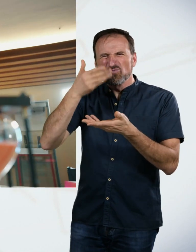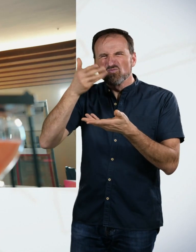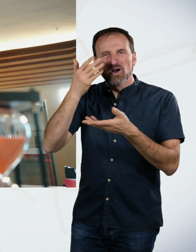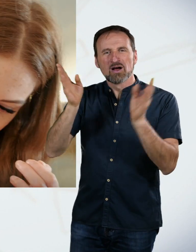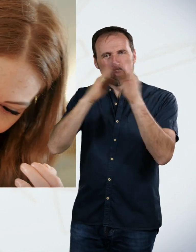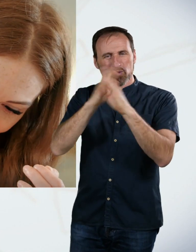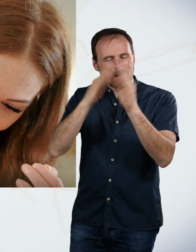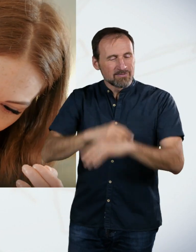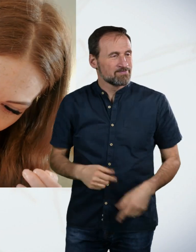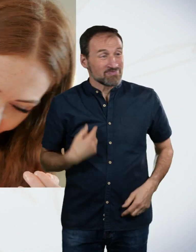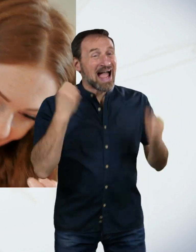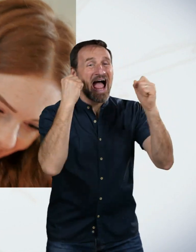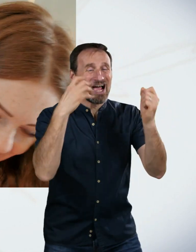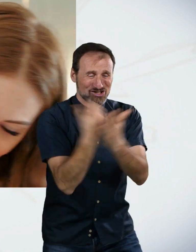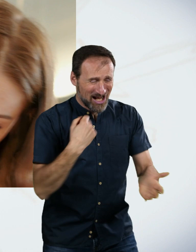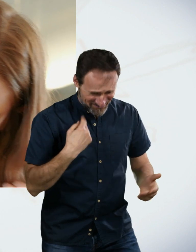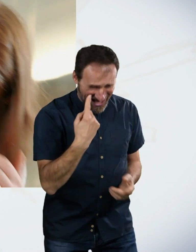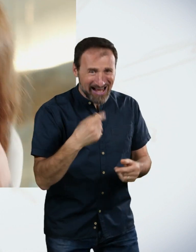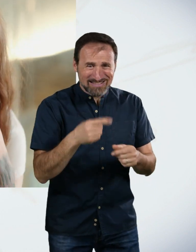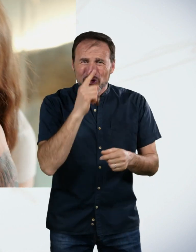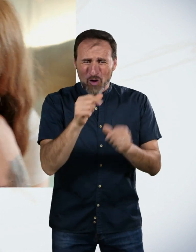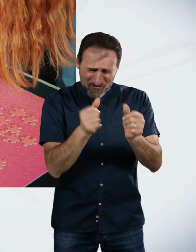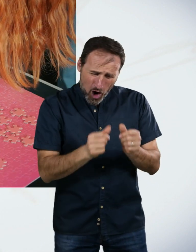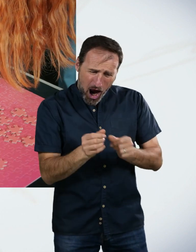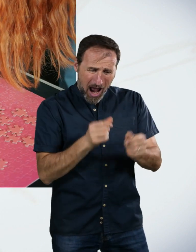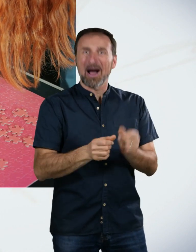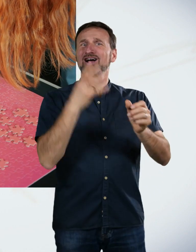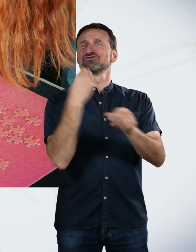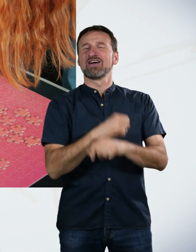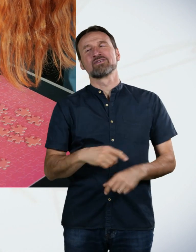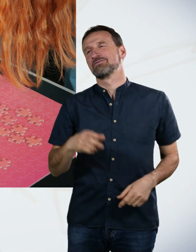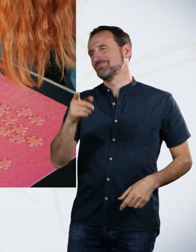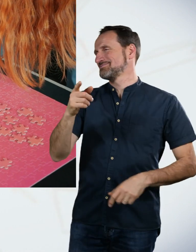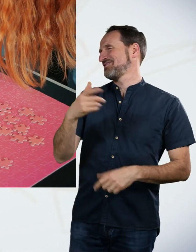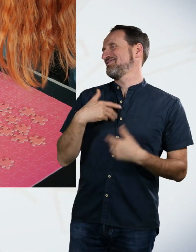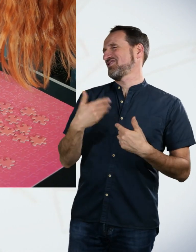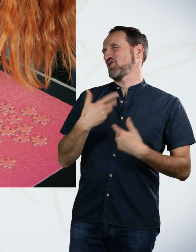Wie süß sie sich freut. Wir haben natürlich weiterhin versucht, das irgendwie voranzukriegen.